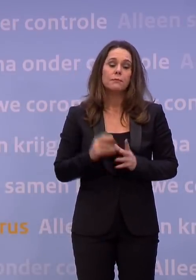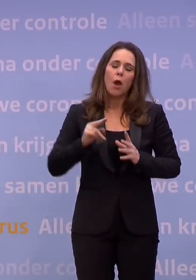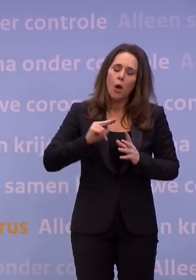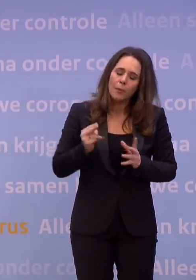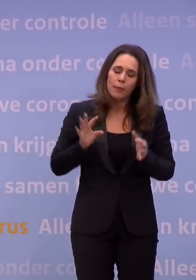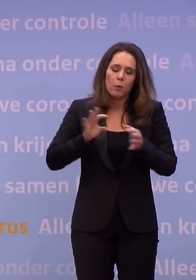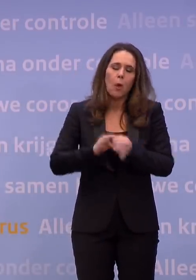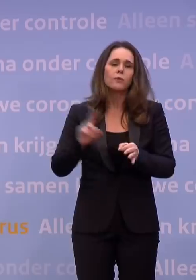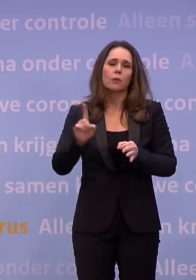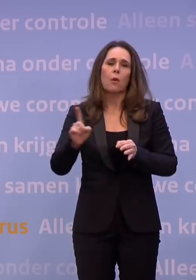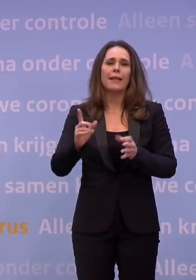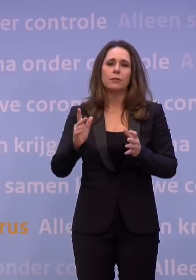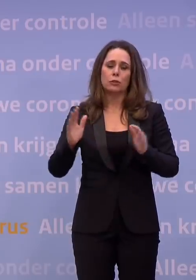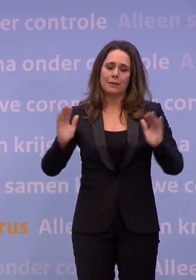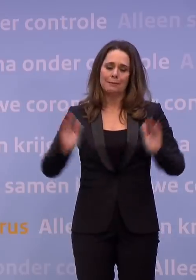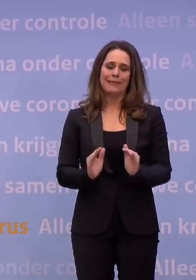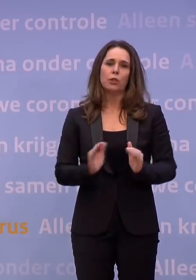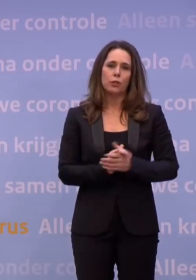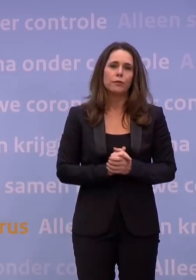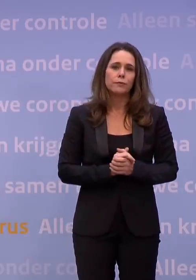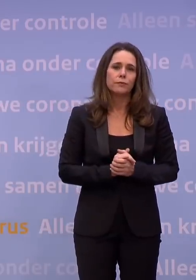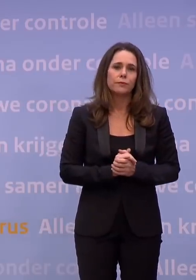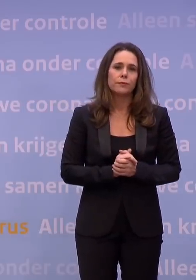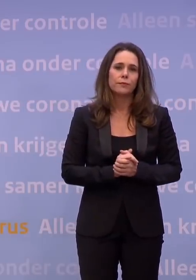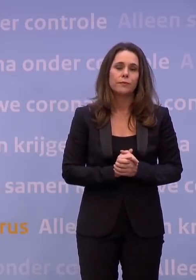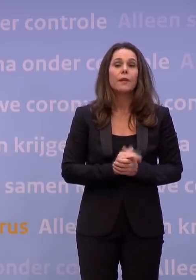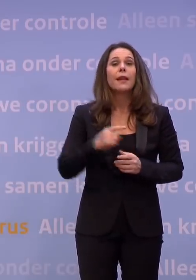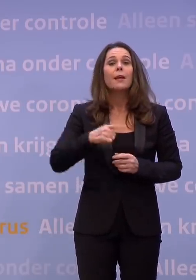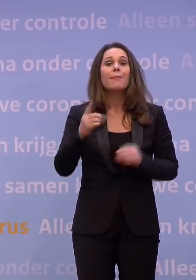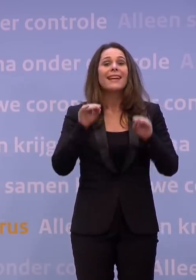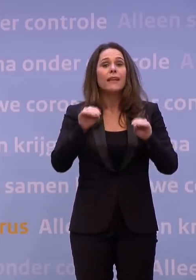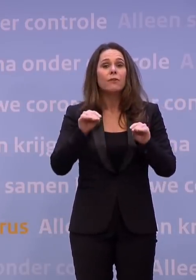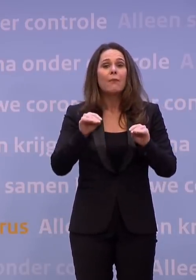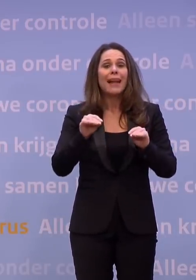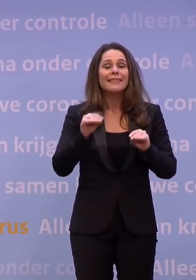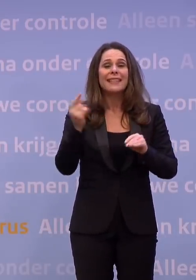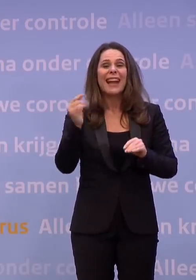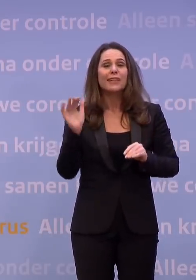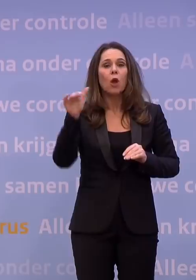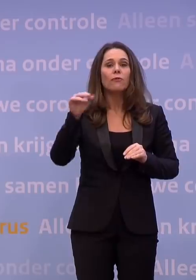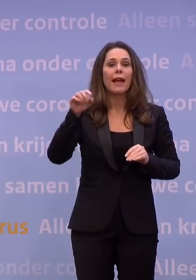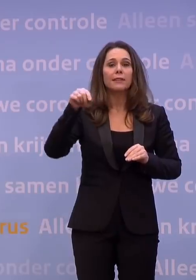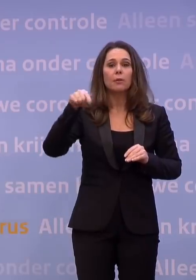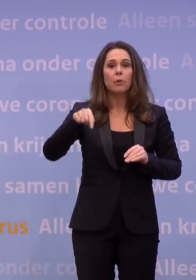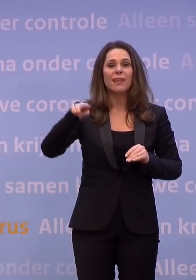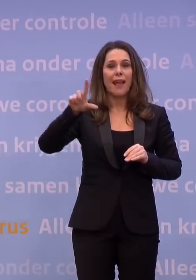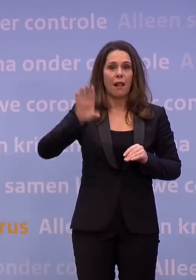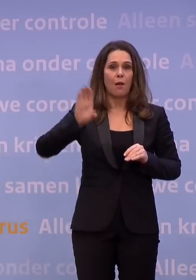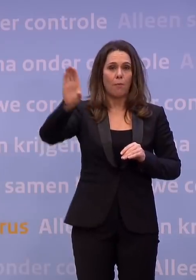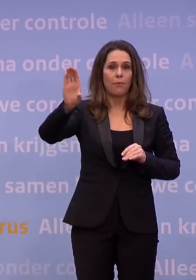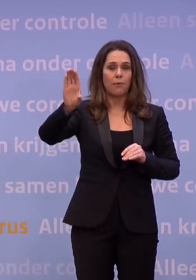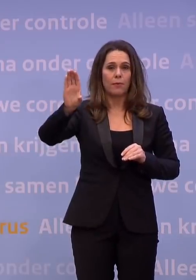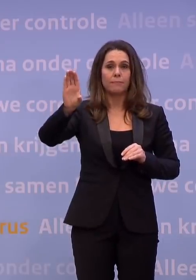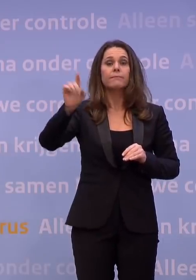contactmomenten te beperken. Ook hierover meer informatie op rijksoverheid.nl. En deze maandregel gaat in vanaf